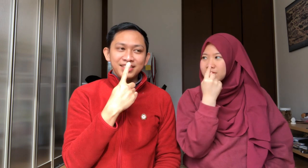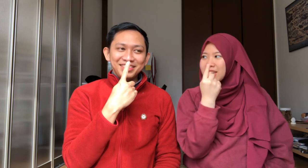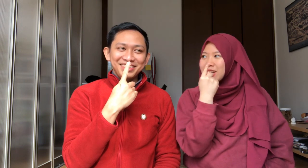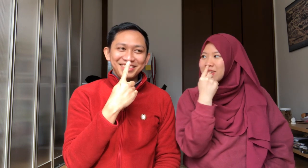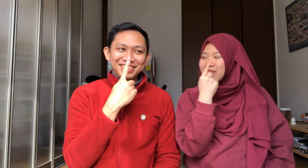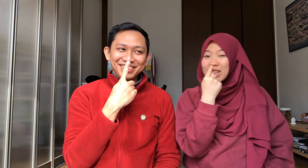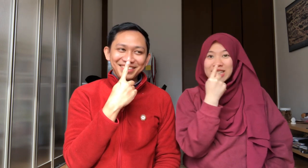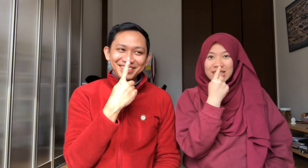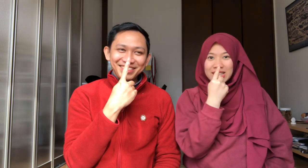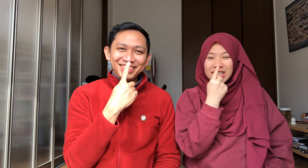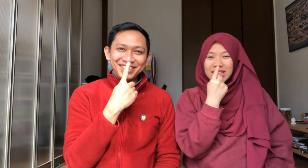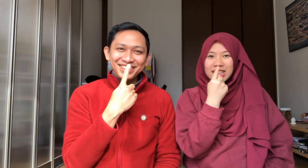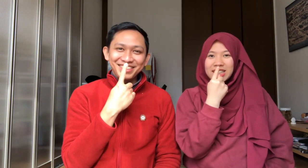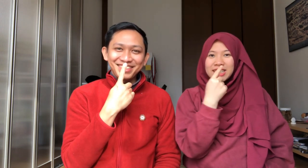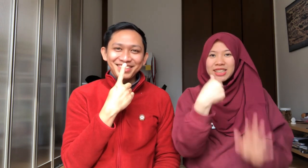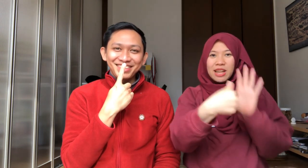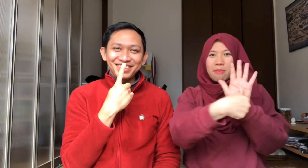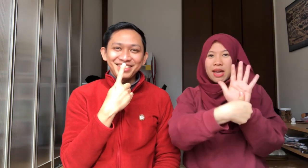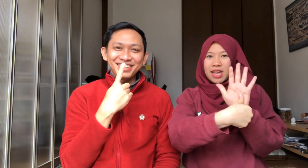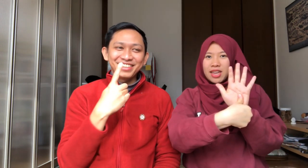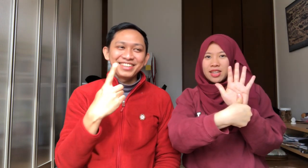Watashi Namae